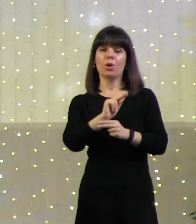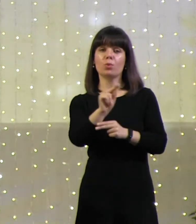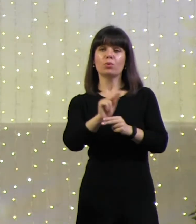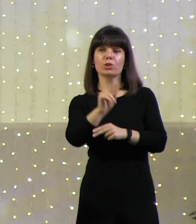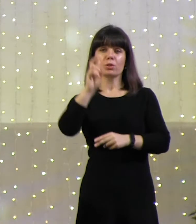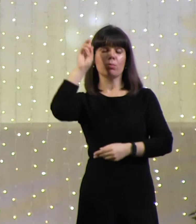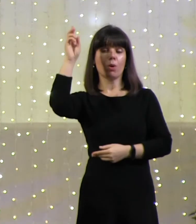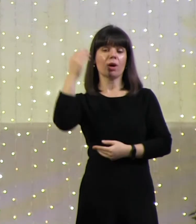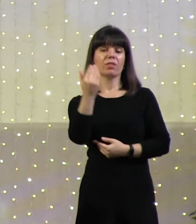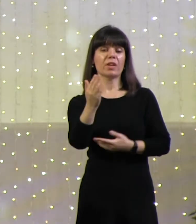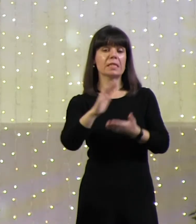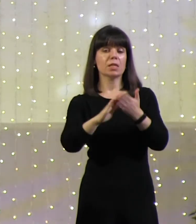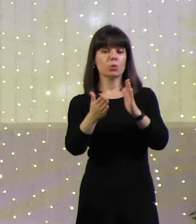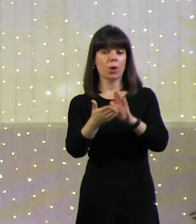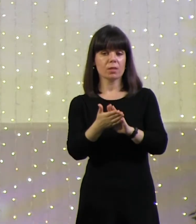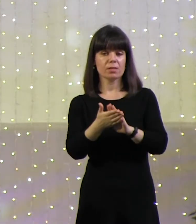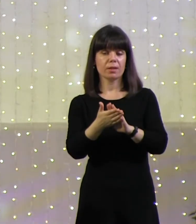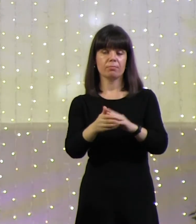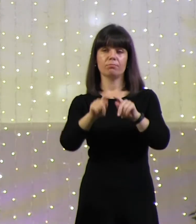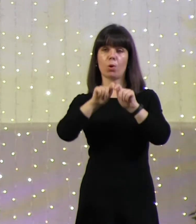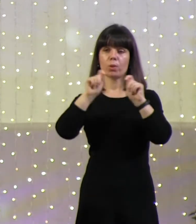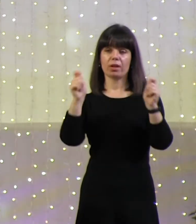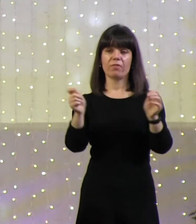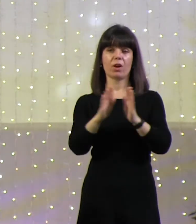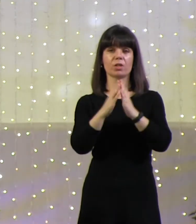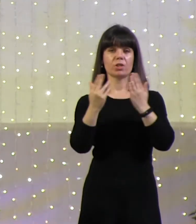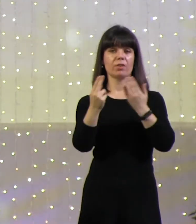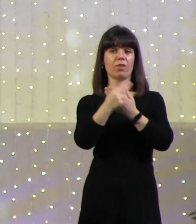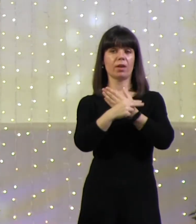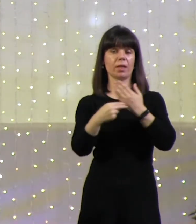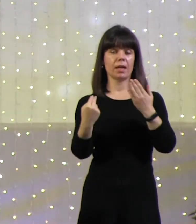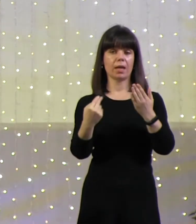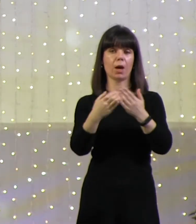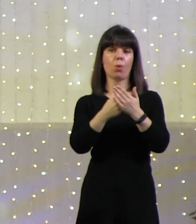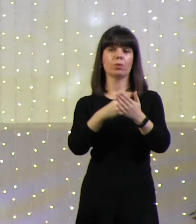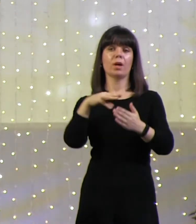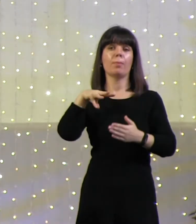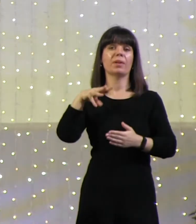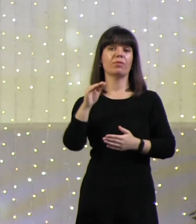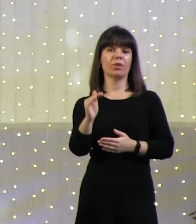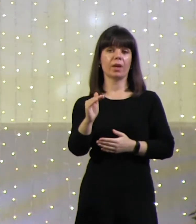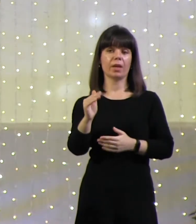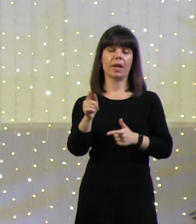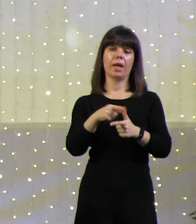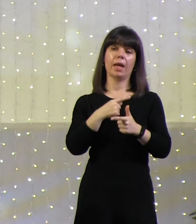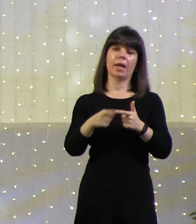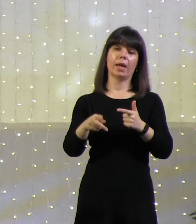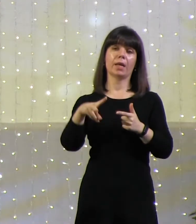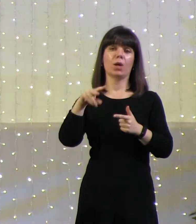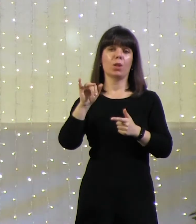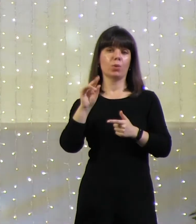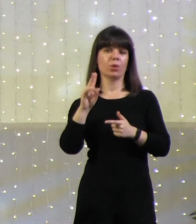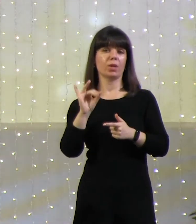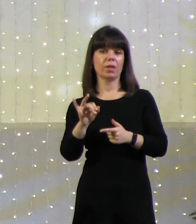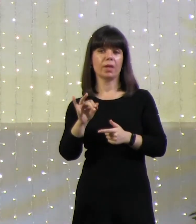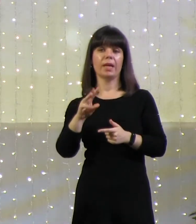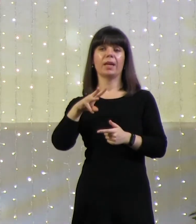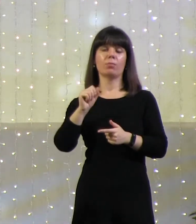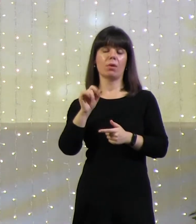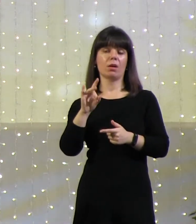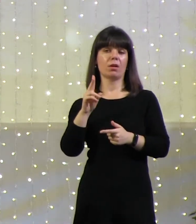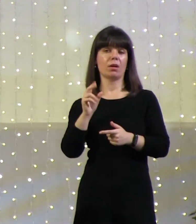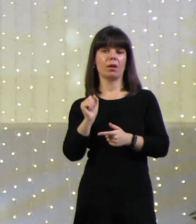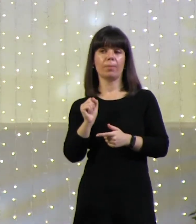ситуации? Открываешь Евангелие от Матфея или от Луки, или от Марка,